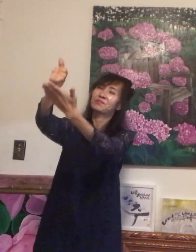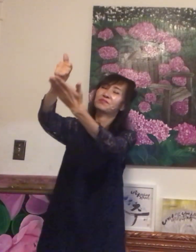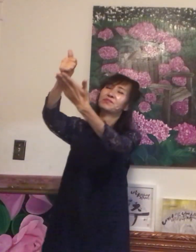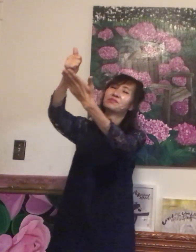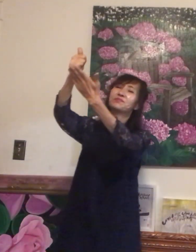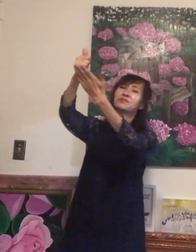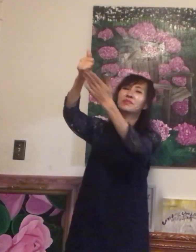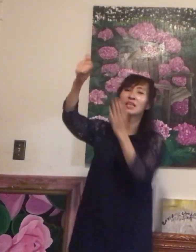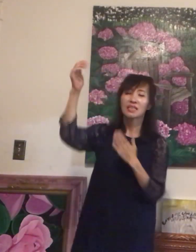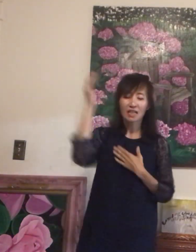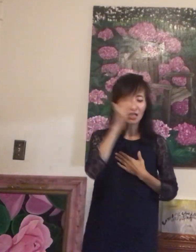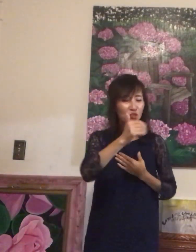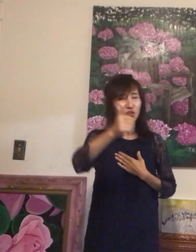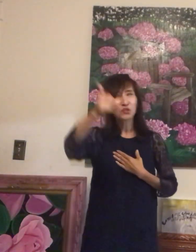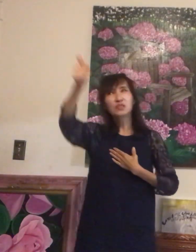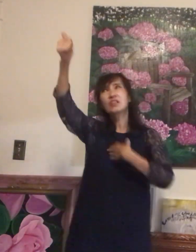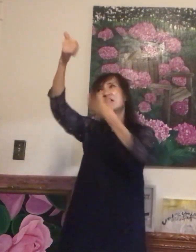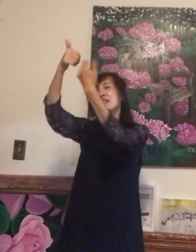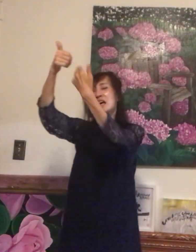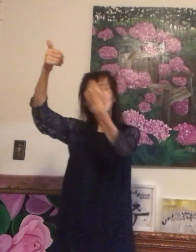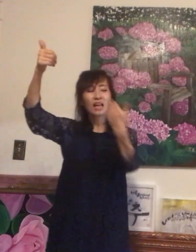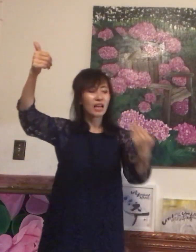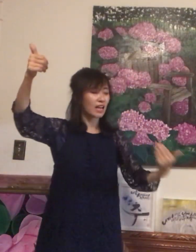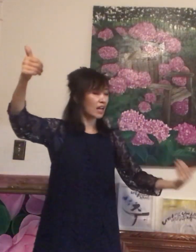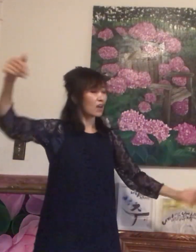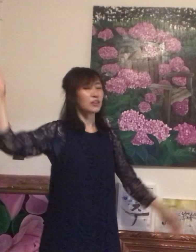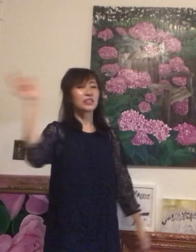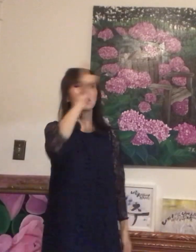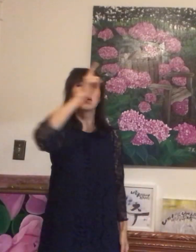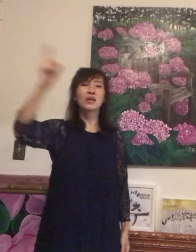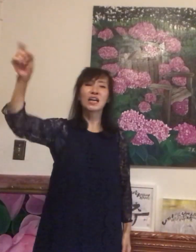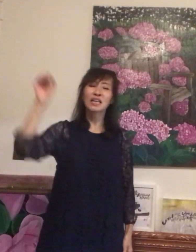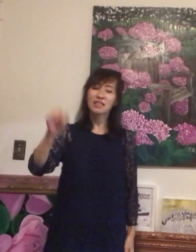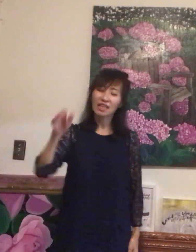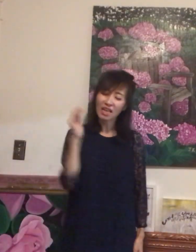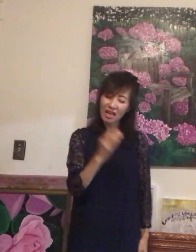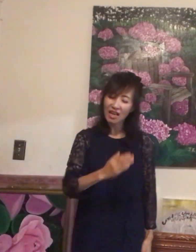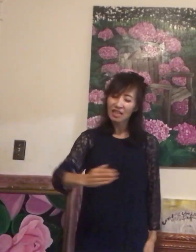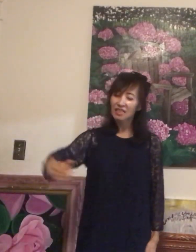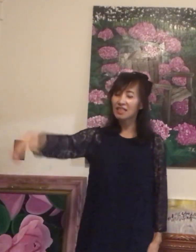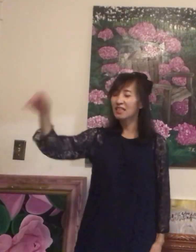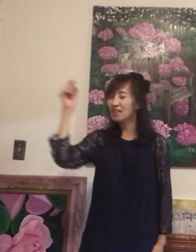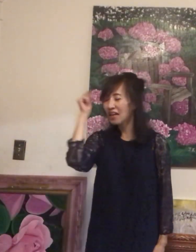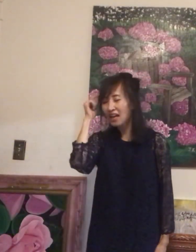내가 주를 떠나 어디로 가겠나일까